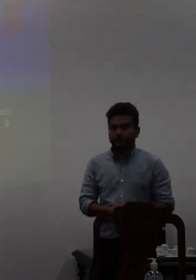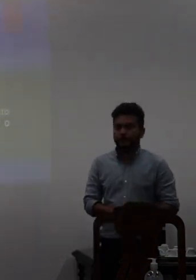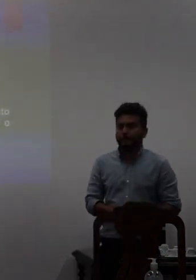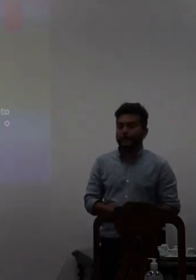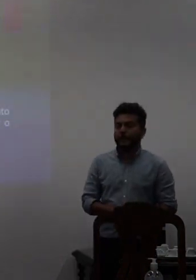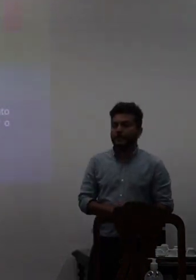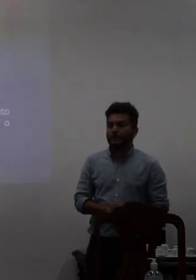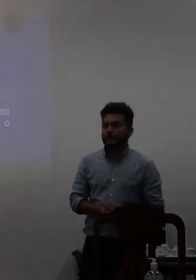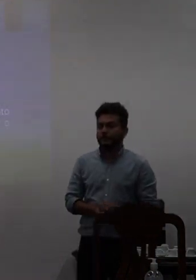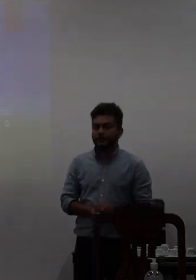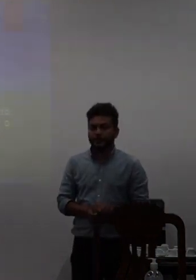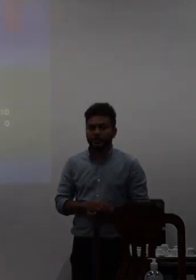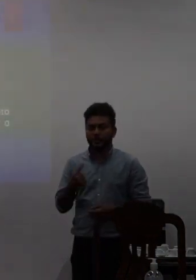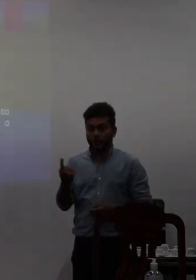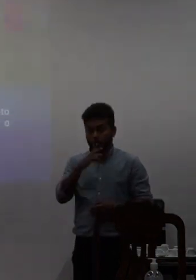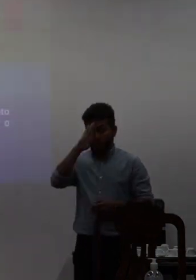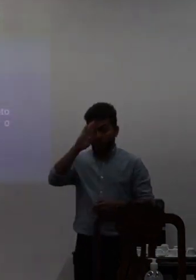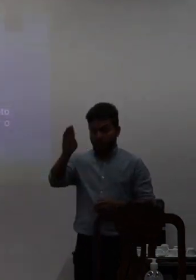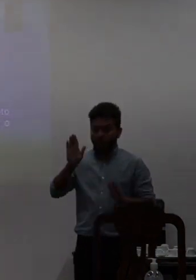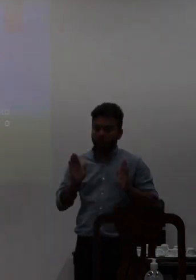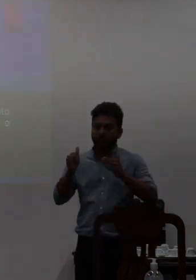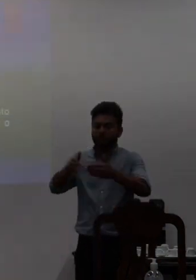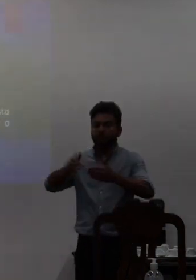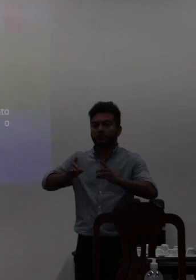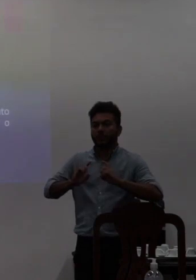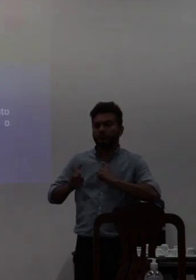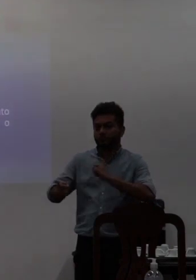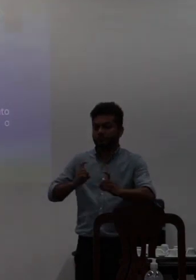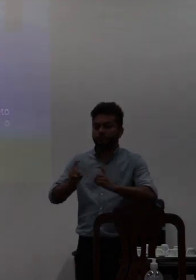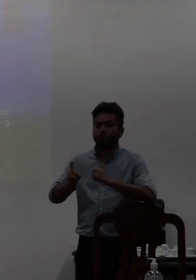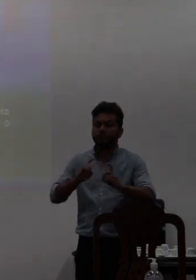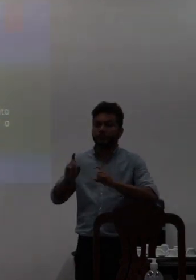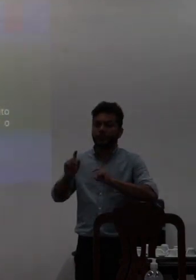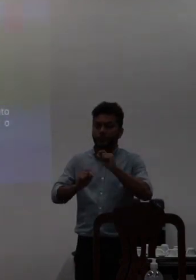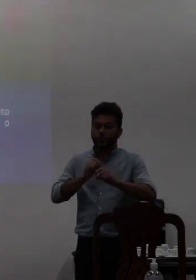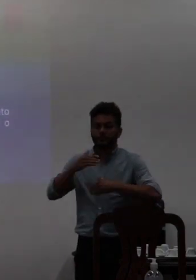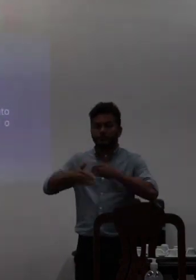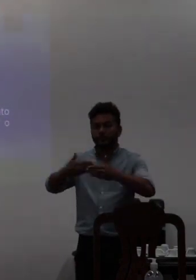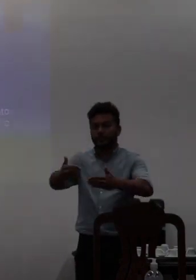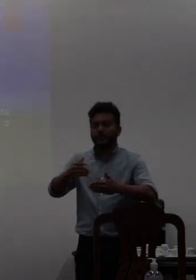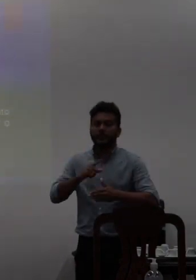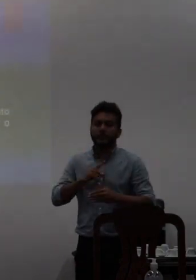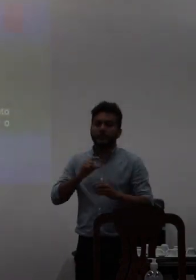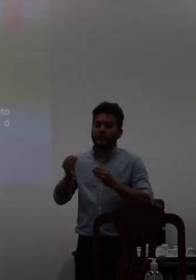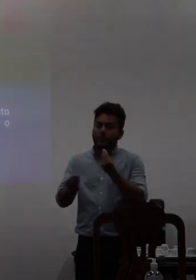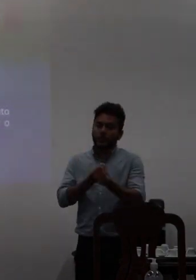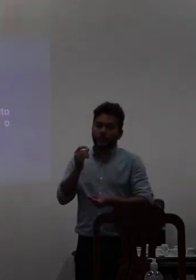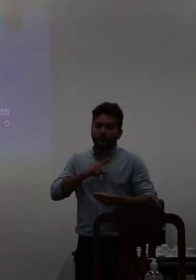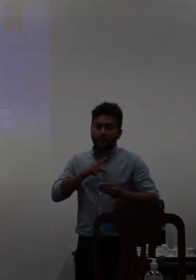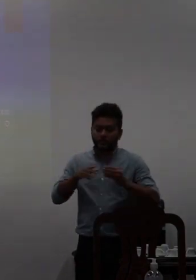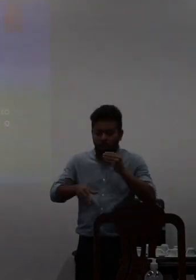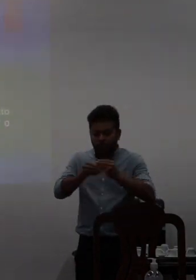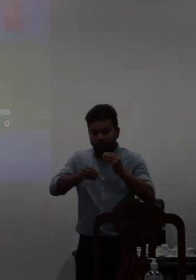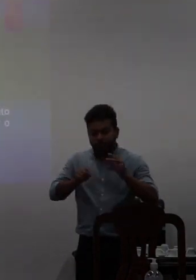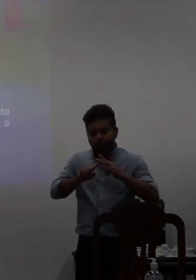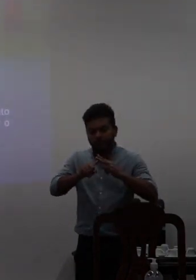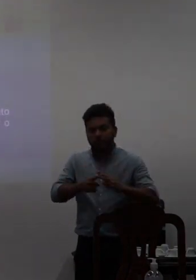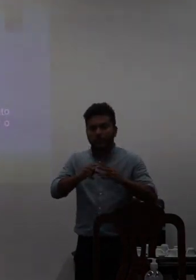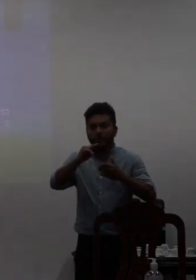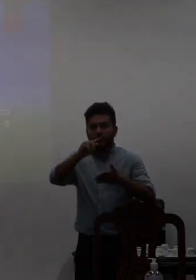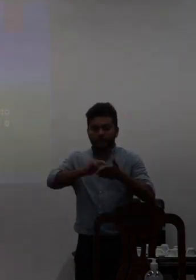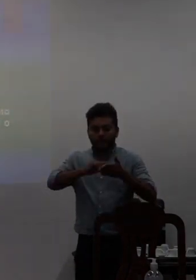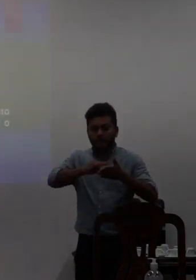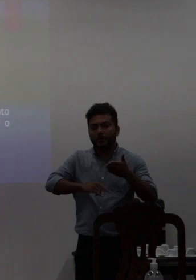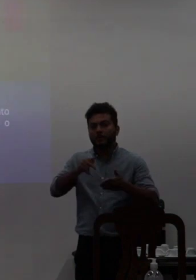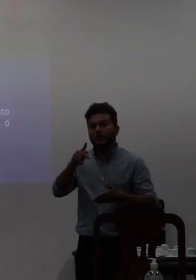o nosso principal foco de discussão nesse processo de revisão do PDI foi justamente o fato de